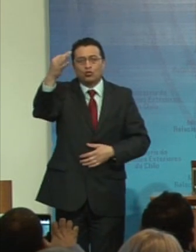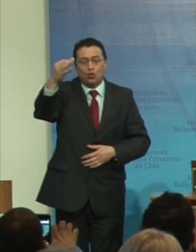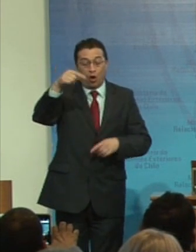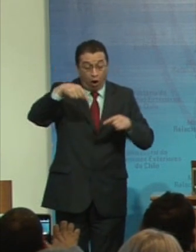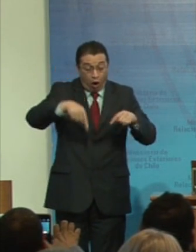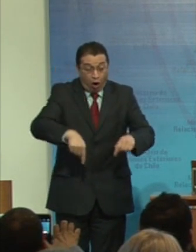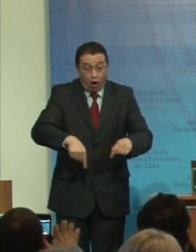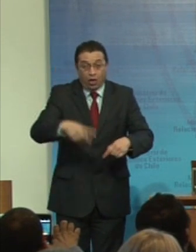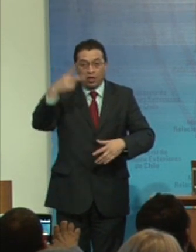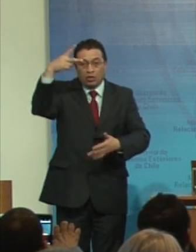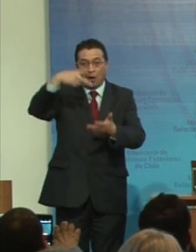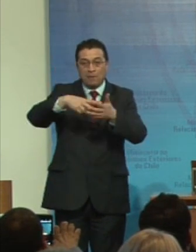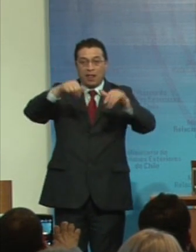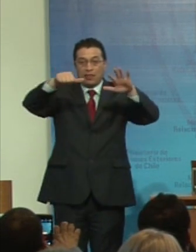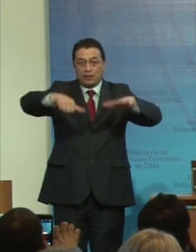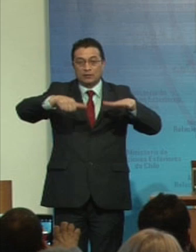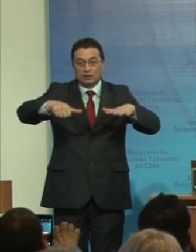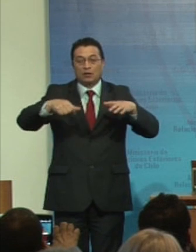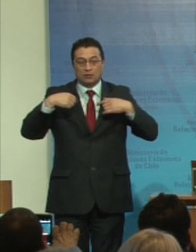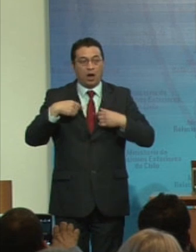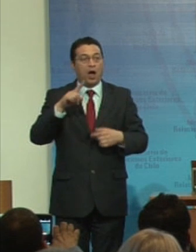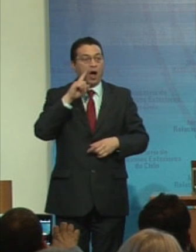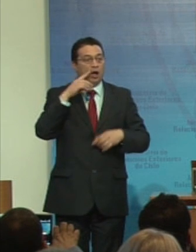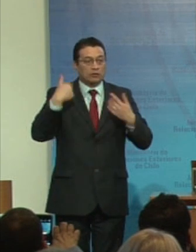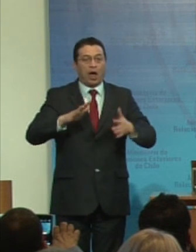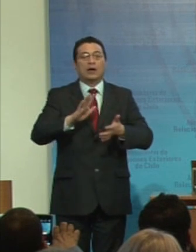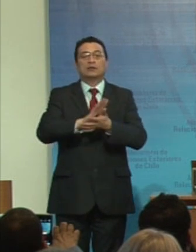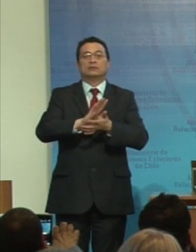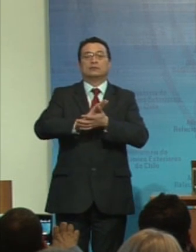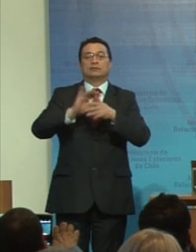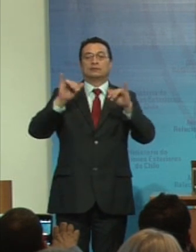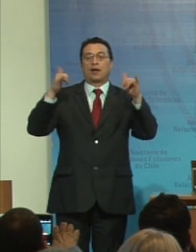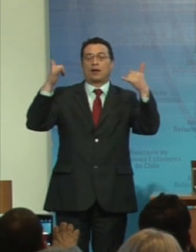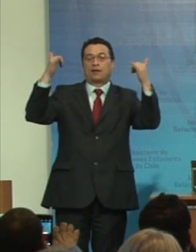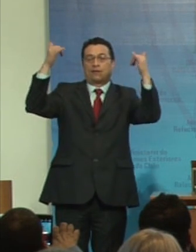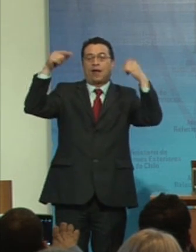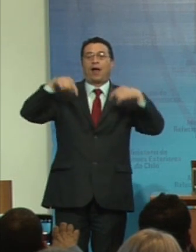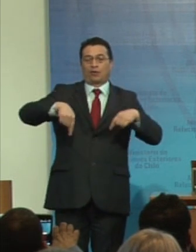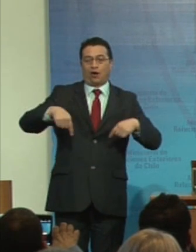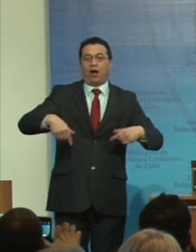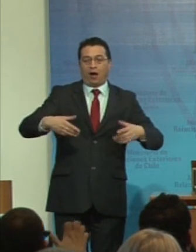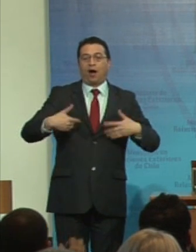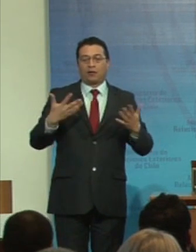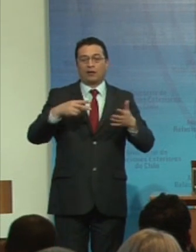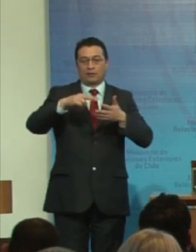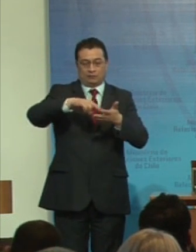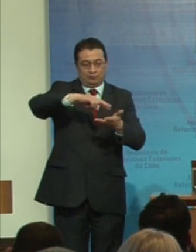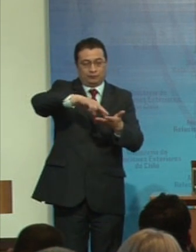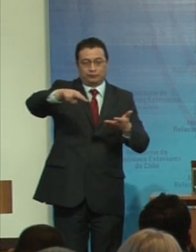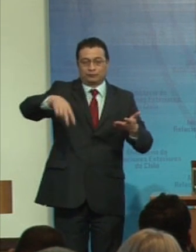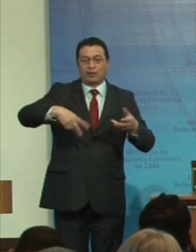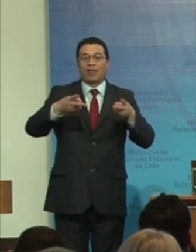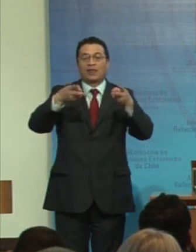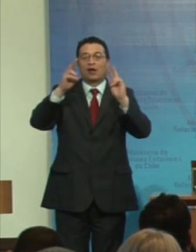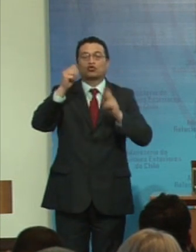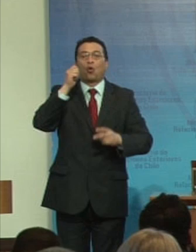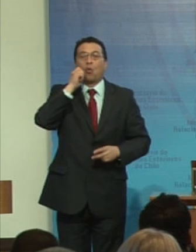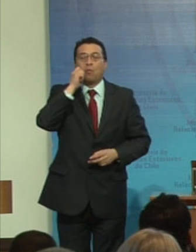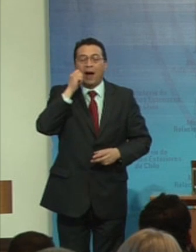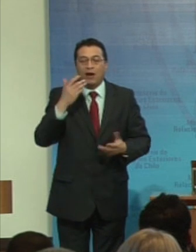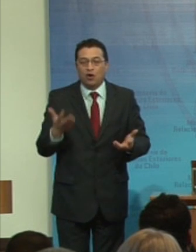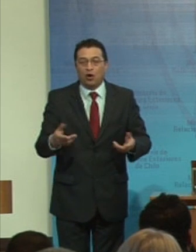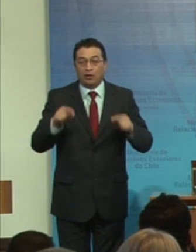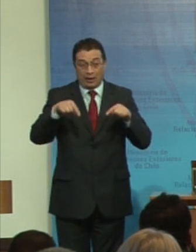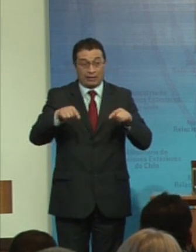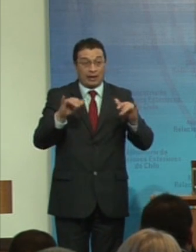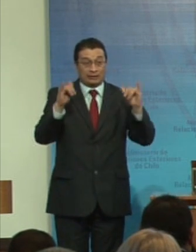hoy día, en el 2016, íbamos a estar celebrando, celebrando este Tratado de Derechos Humanos y esto es